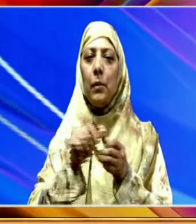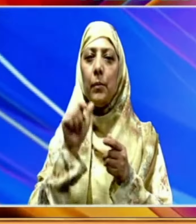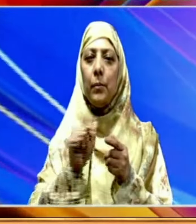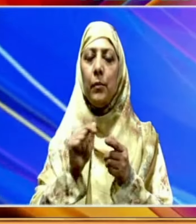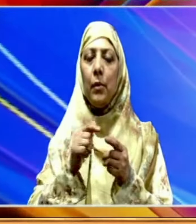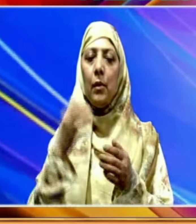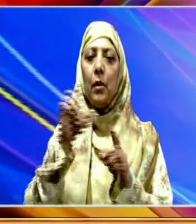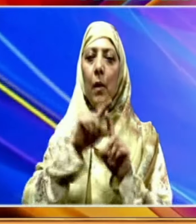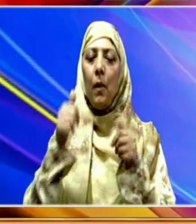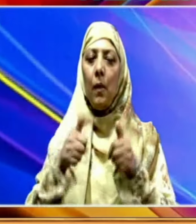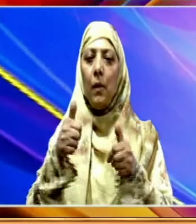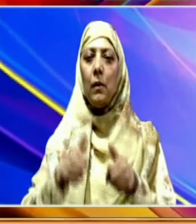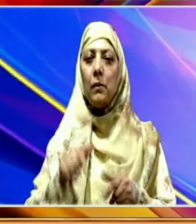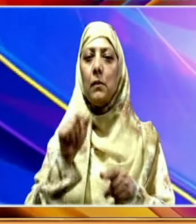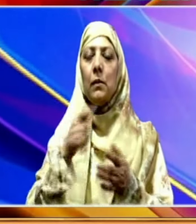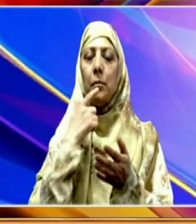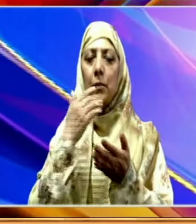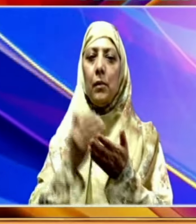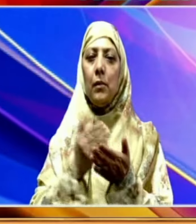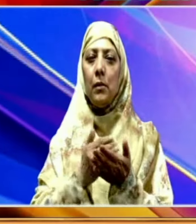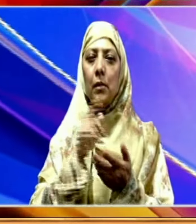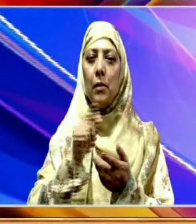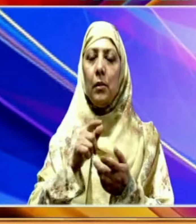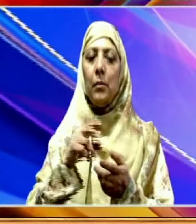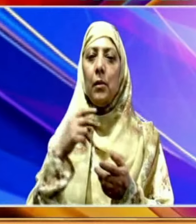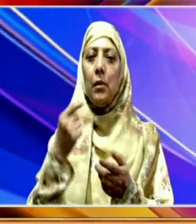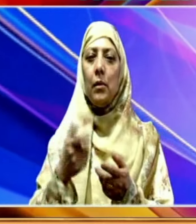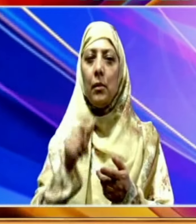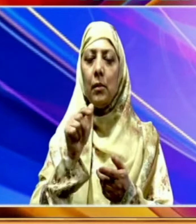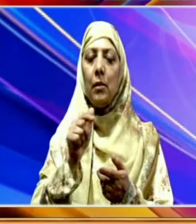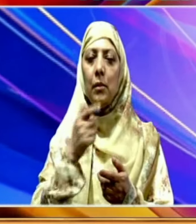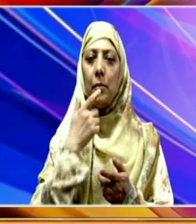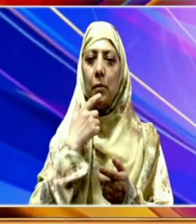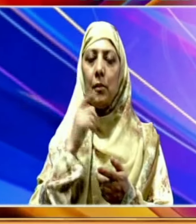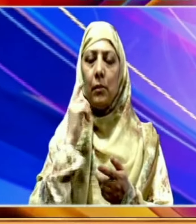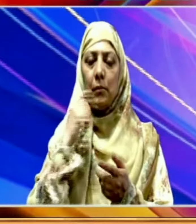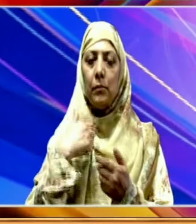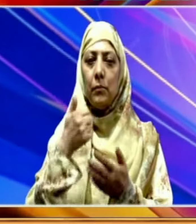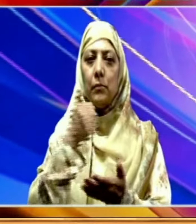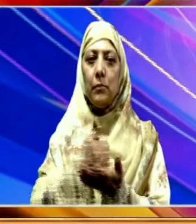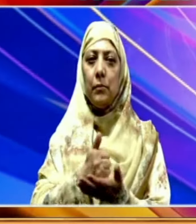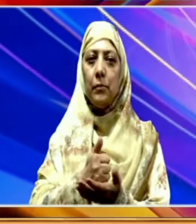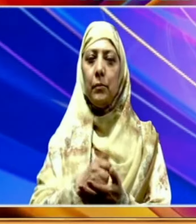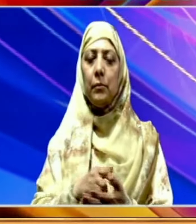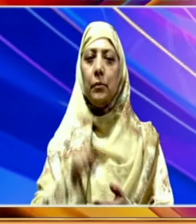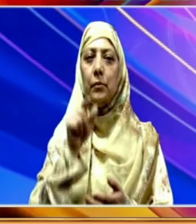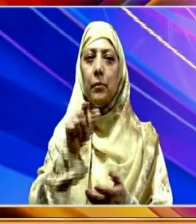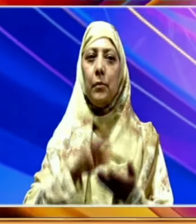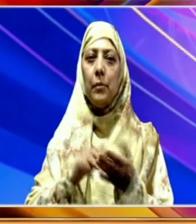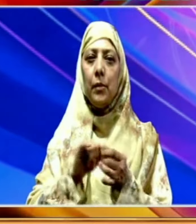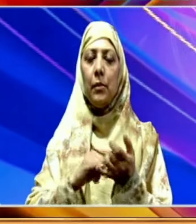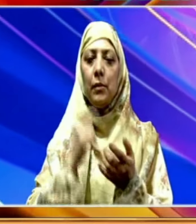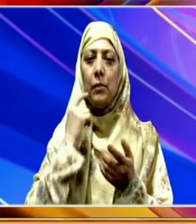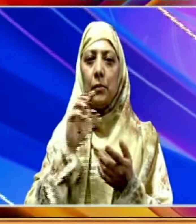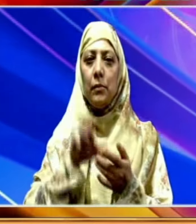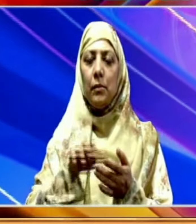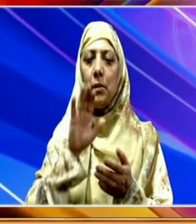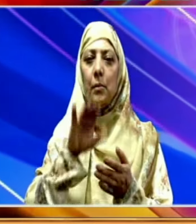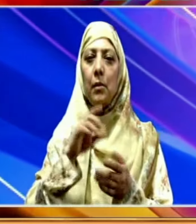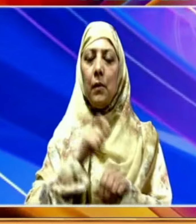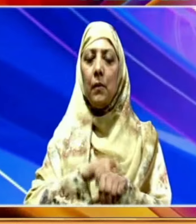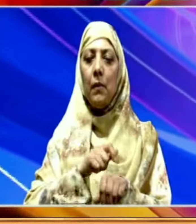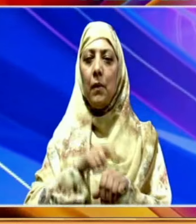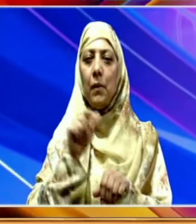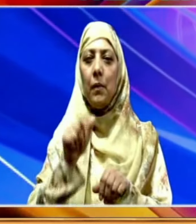کرے گی بھارت نے اُبھرتی ہوئی سب سے تیز معیشت کے طور پر اپنا دب دبا برقرار رکھا ہے معاشی سروے کو ایک ایسے